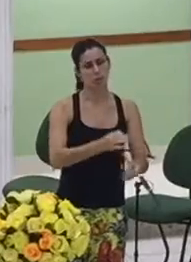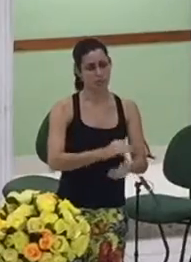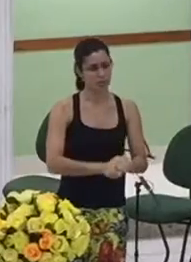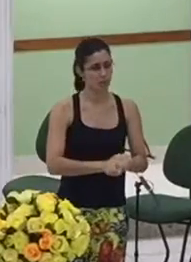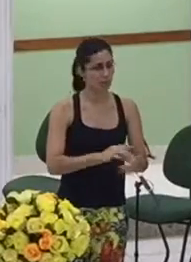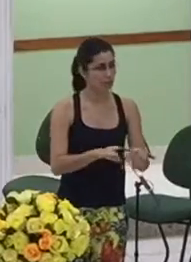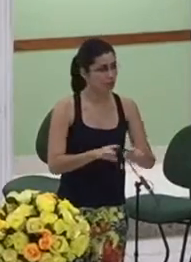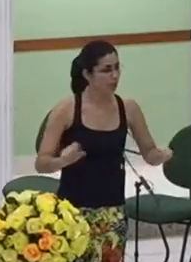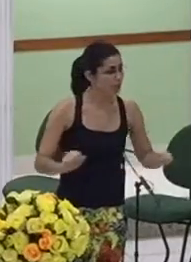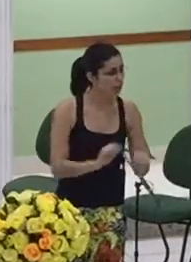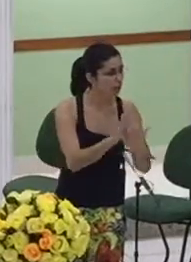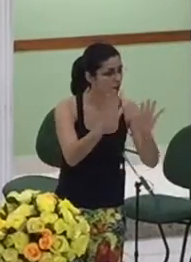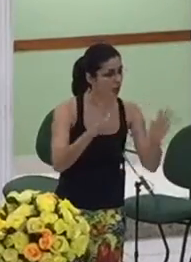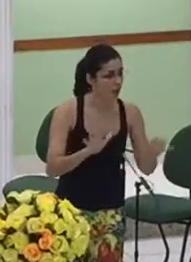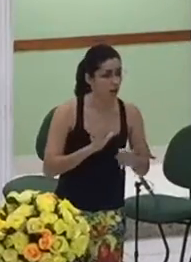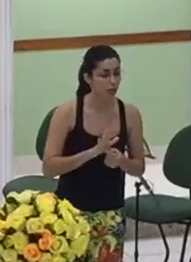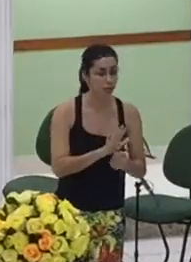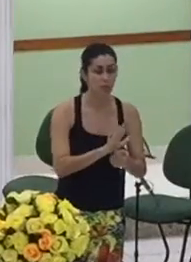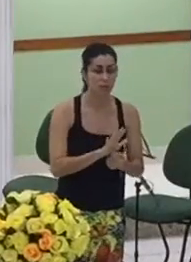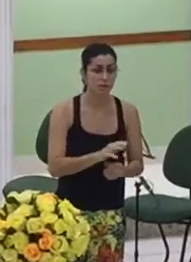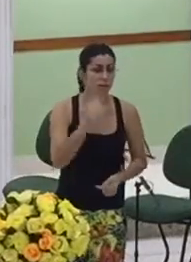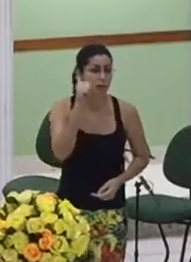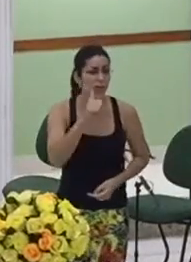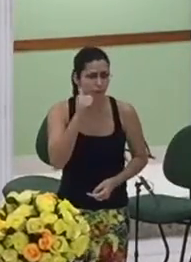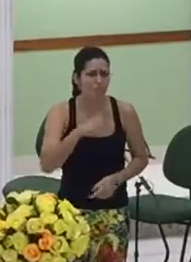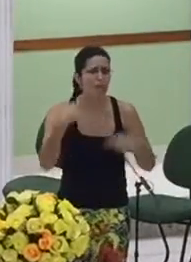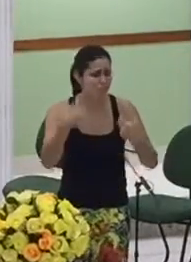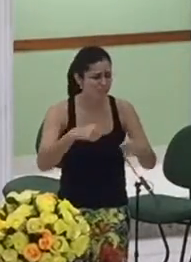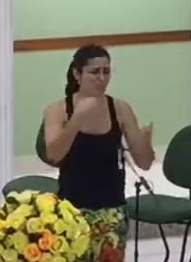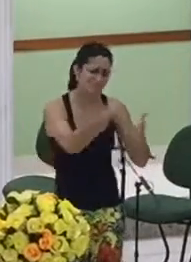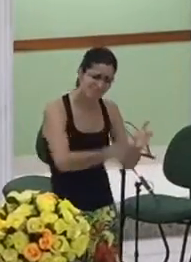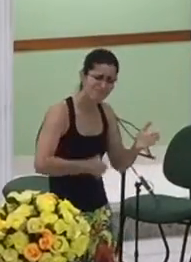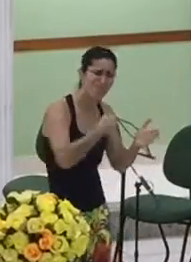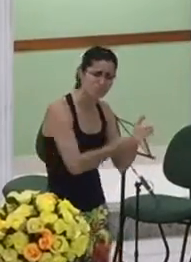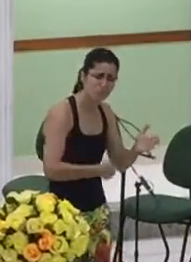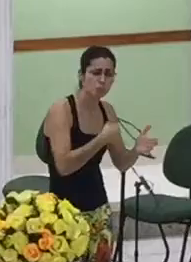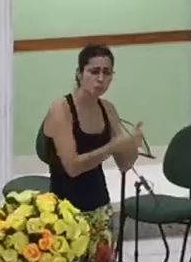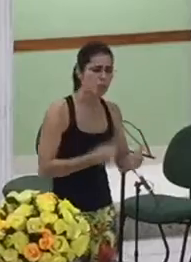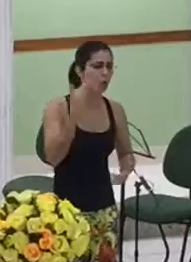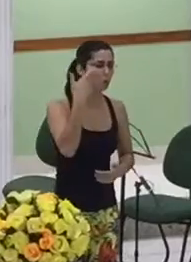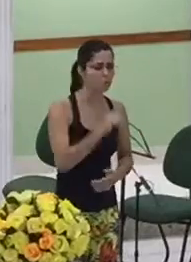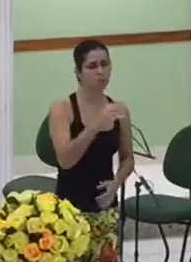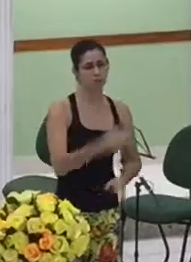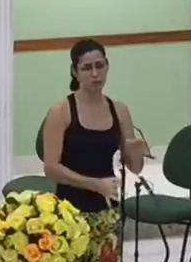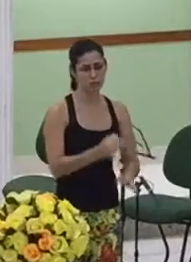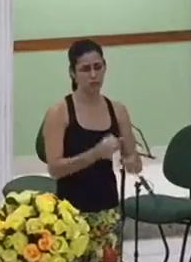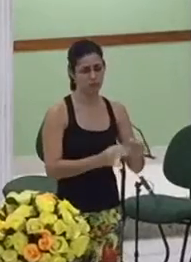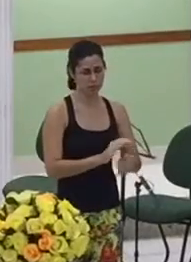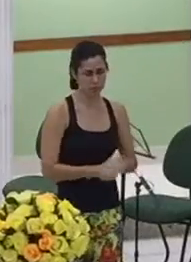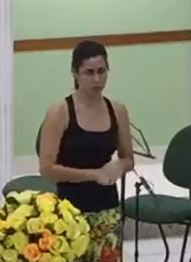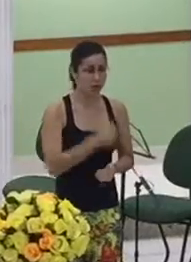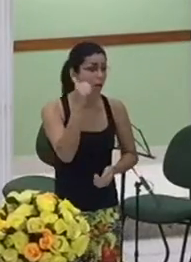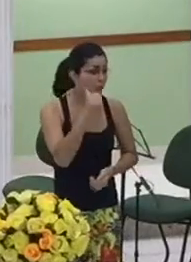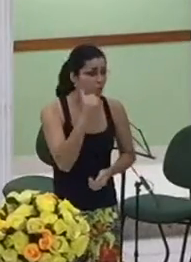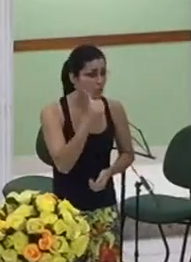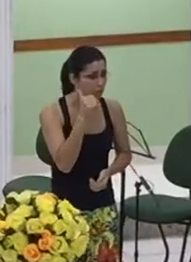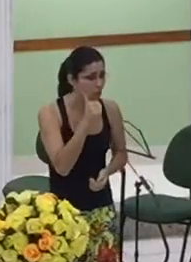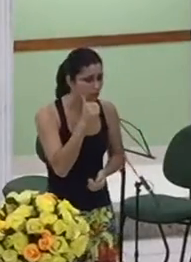precisou lutar para conseguir ser justiça essa mulher não foi lembrada